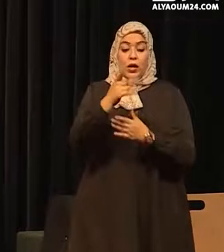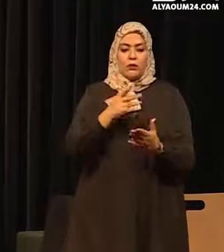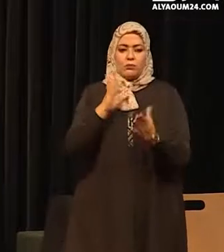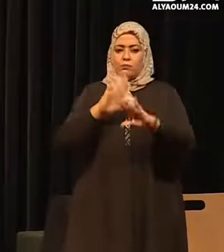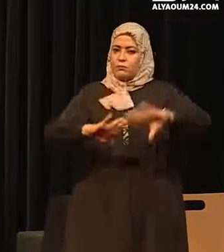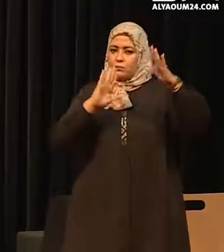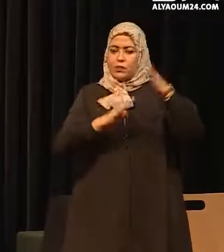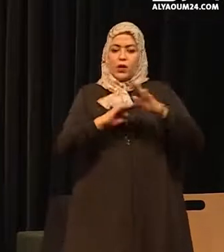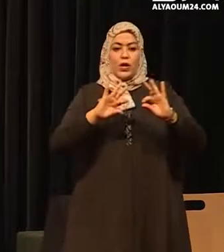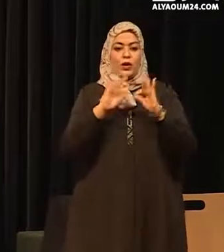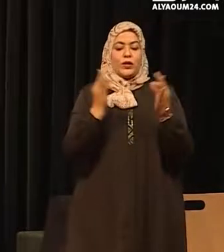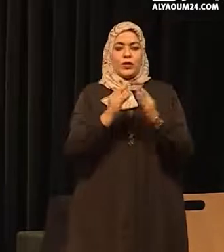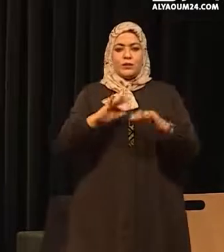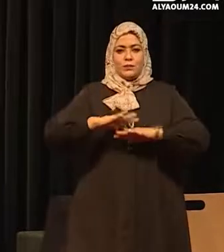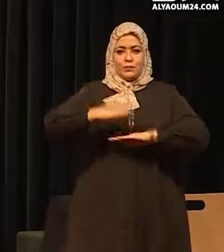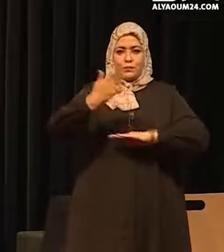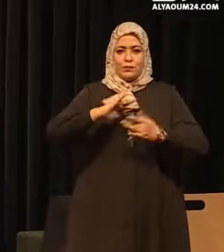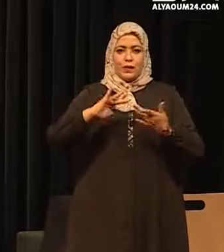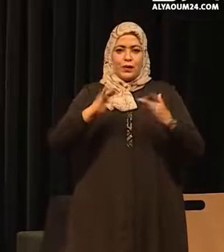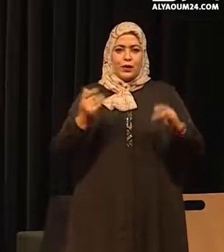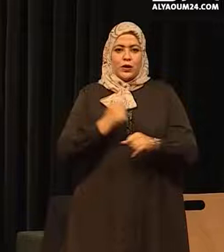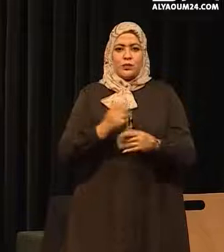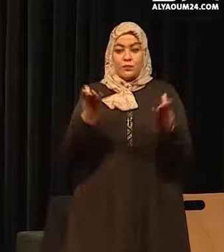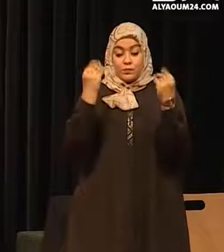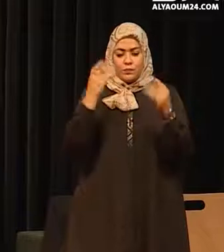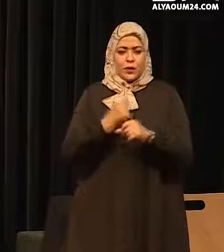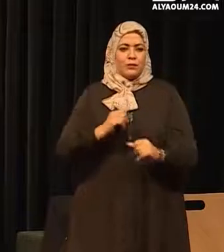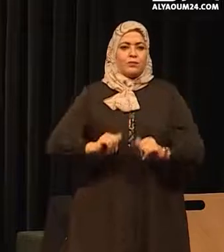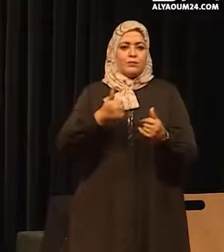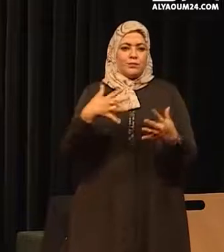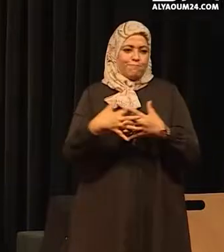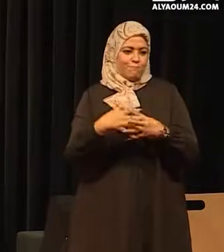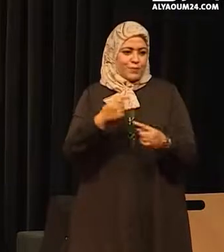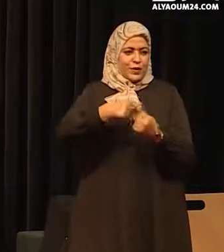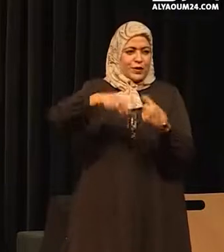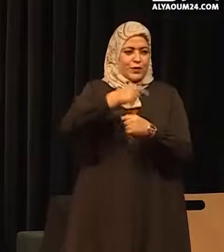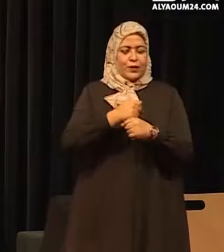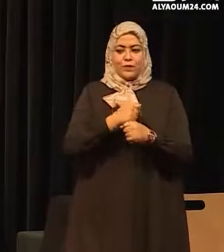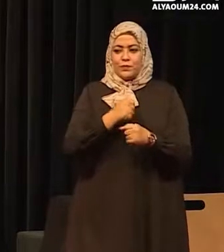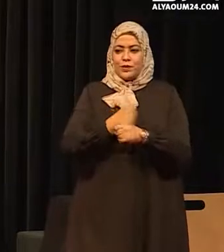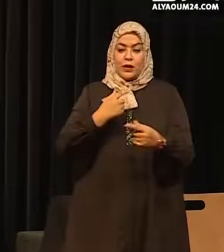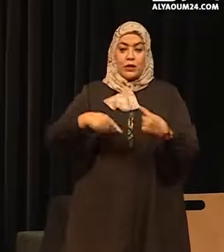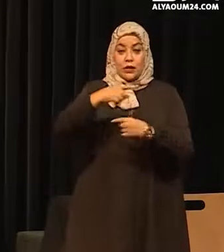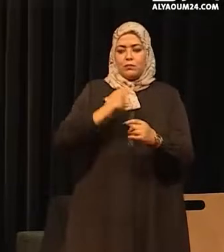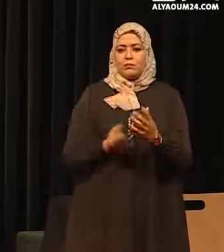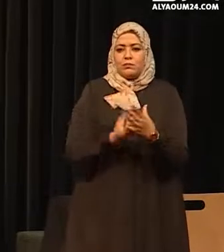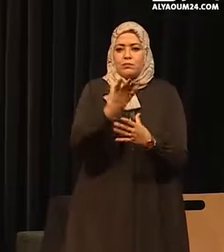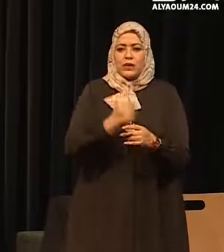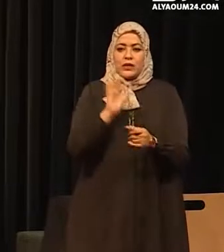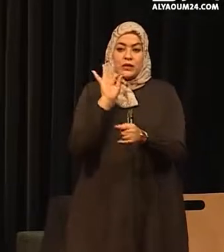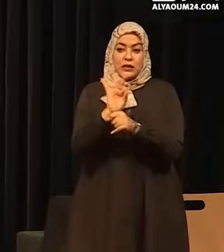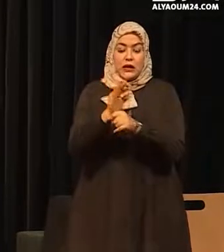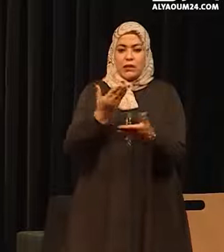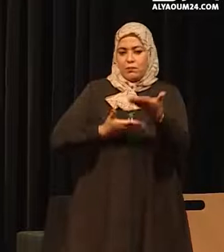للأطفال والأسر للأهتمام والاستفادة مما يتيح بإمكانيات هائلة للتعلم